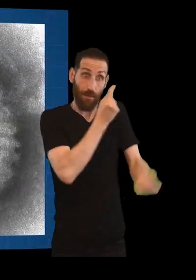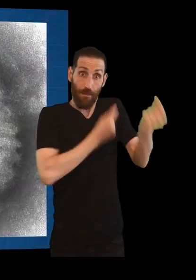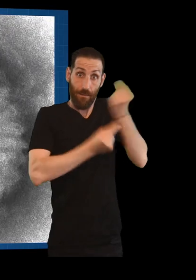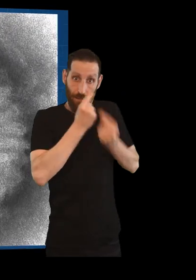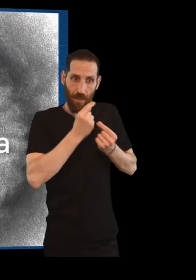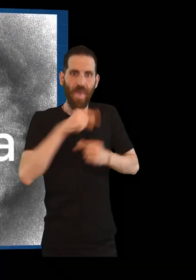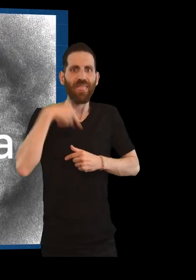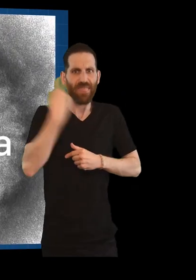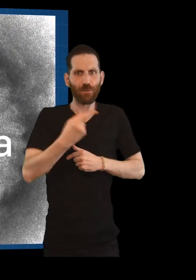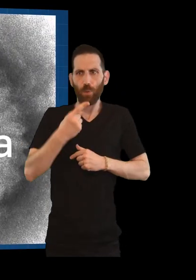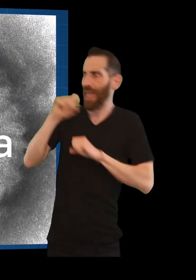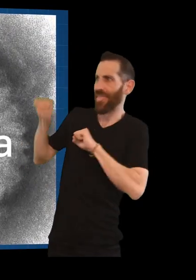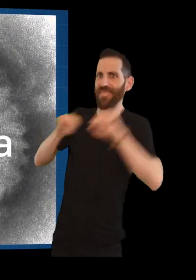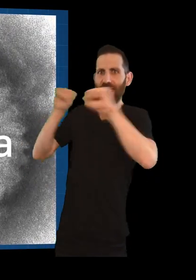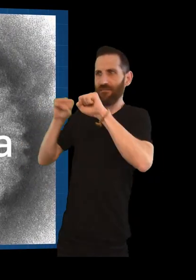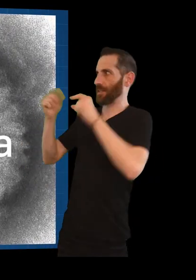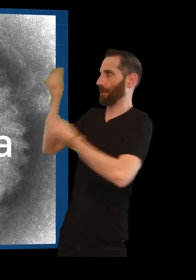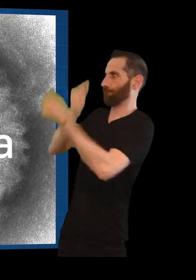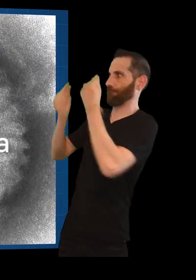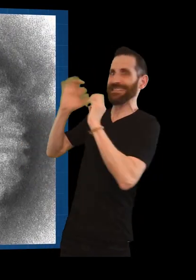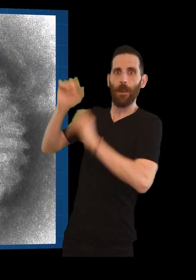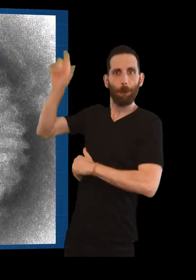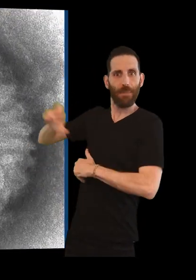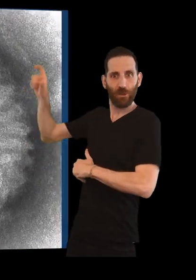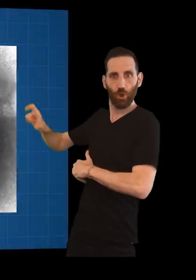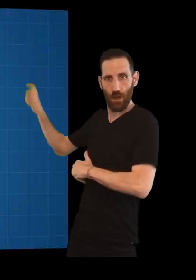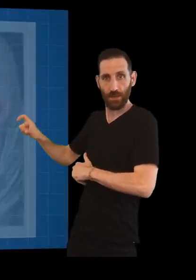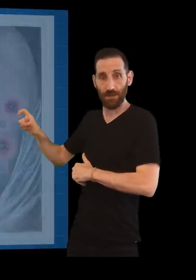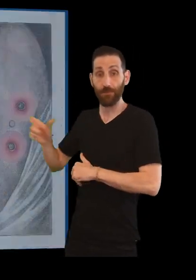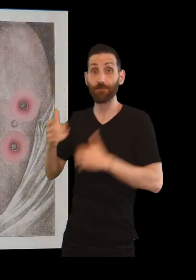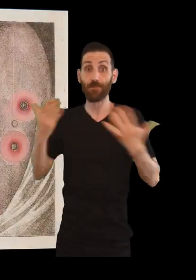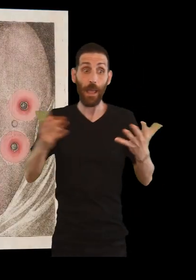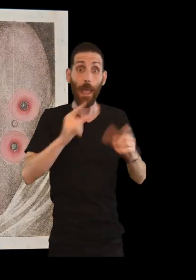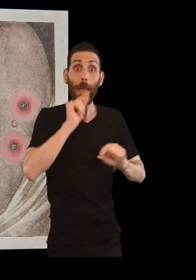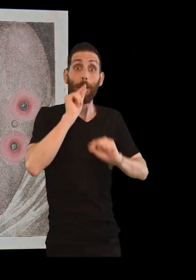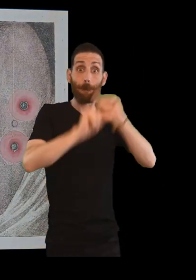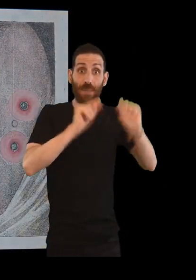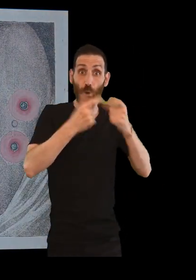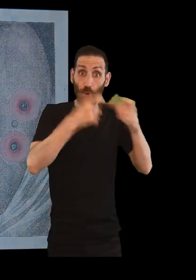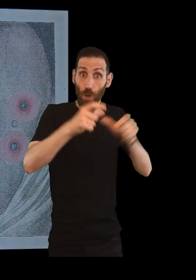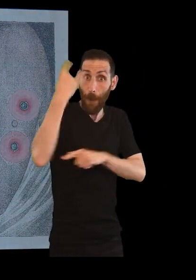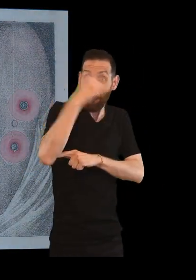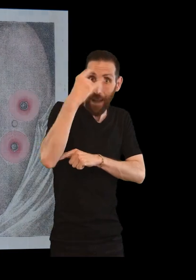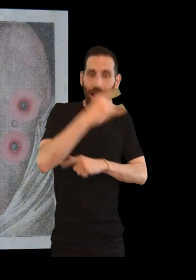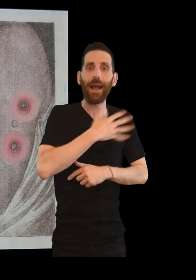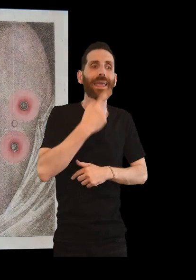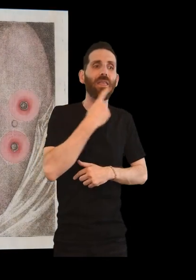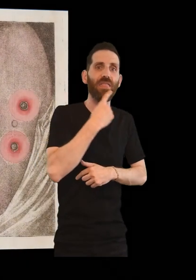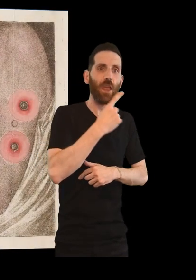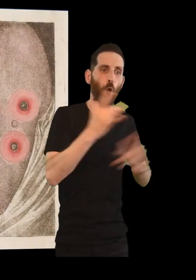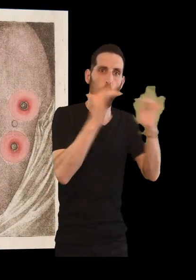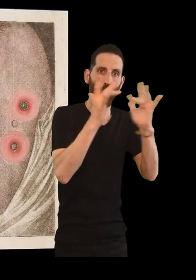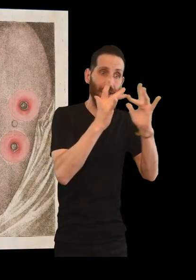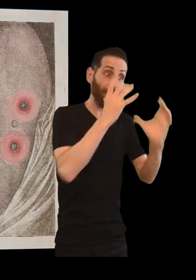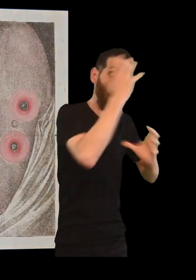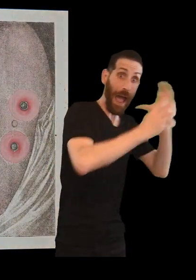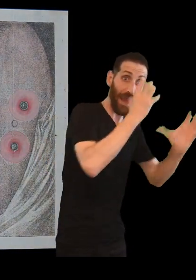vacina, logo non contraían a enfermidade da varíola normal. O virus vacina transmítese polo contacto directo entre animais